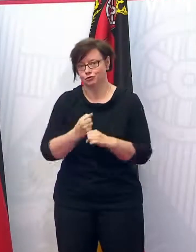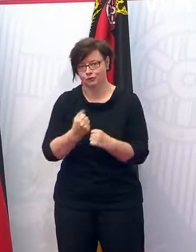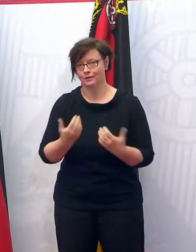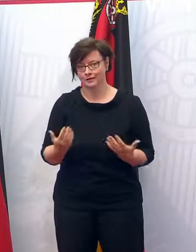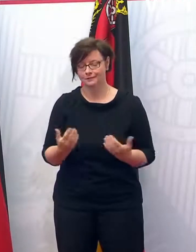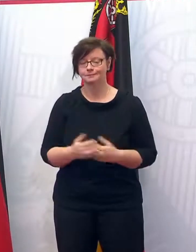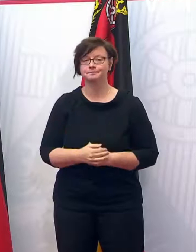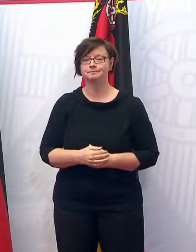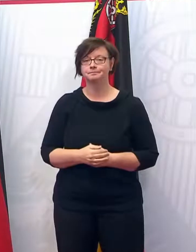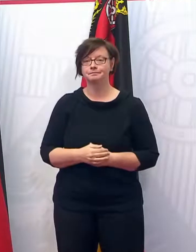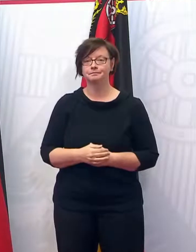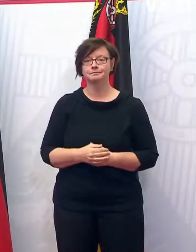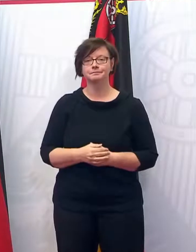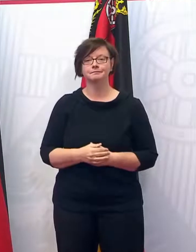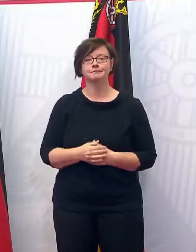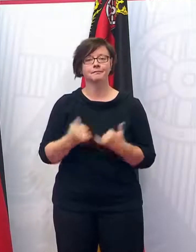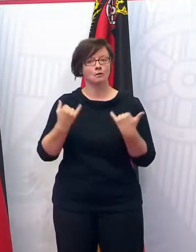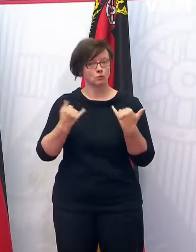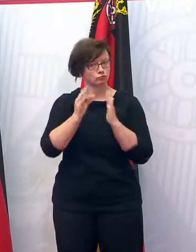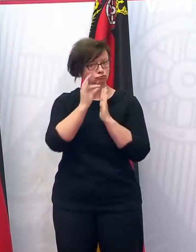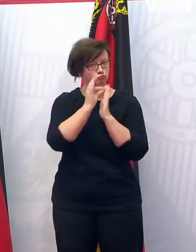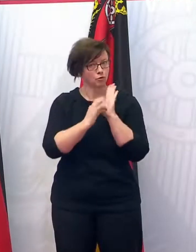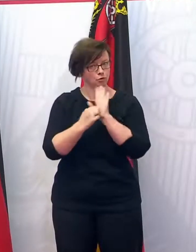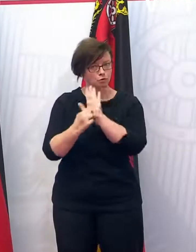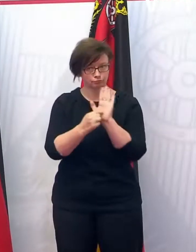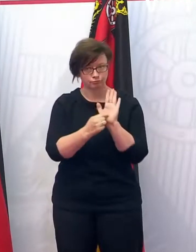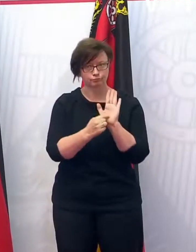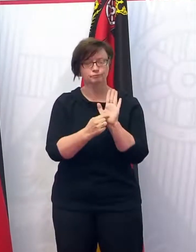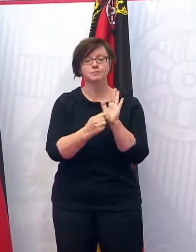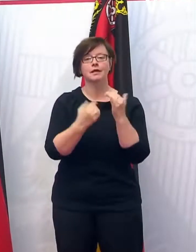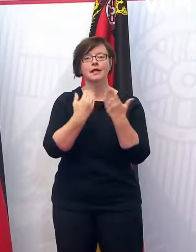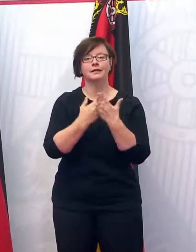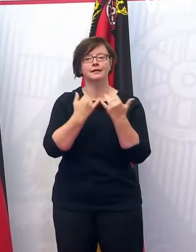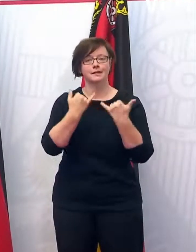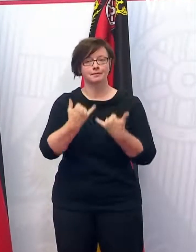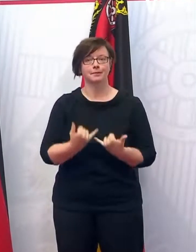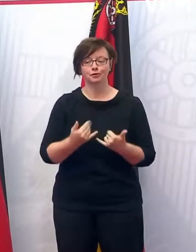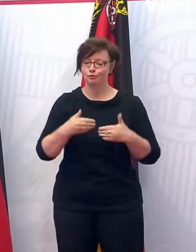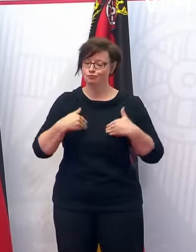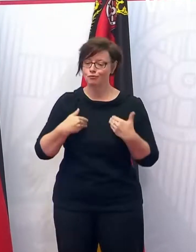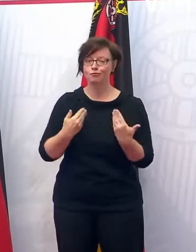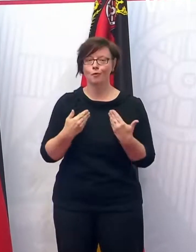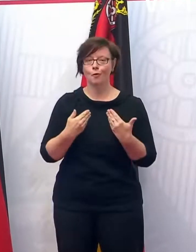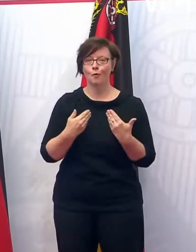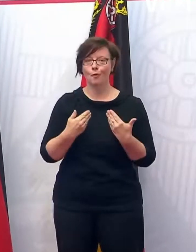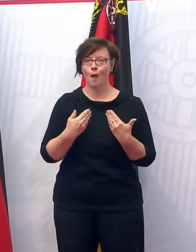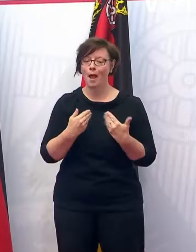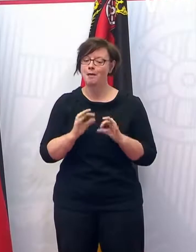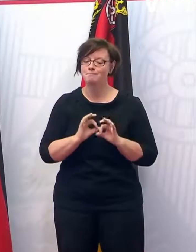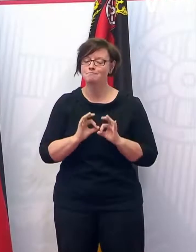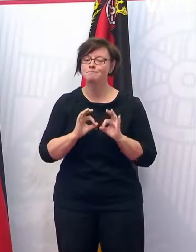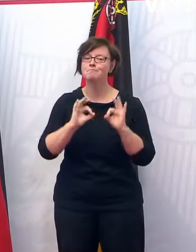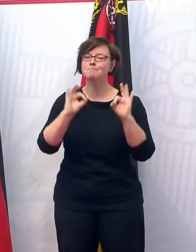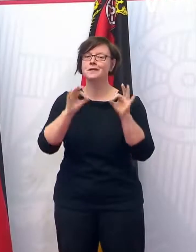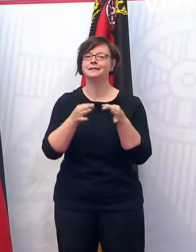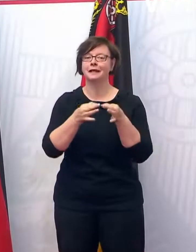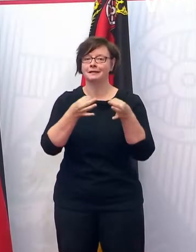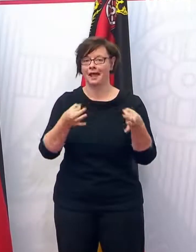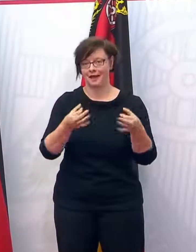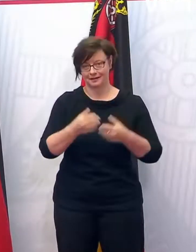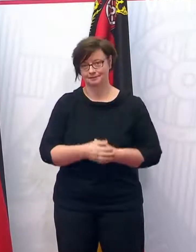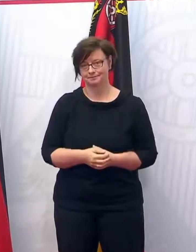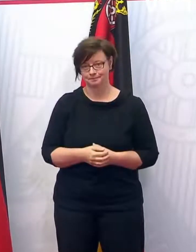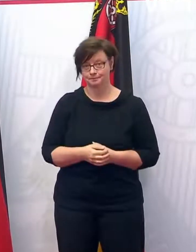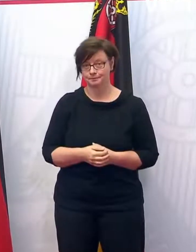Aufgrund all dieser Dinge, die ich Ihnen jetzt gesagt habe, können wir uns also freuen auf weiter bessere Tage. Und ich will an der